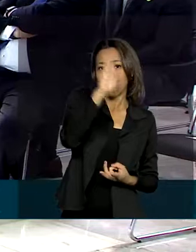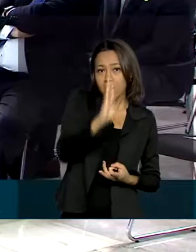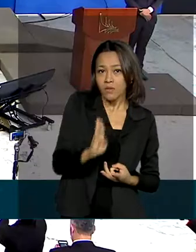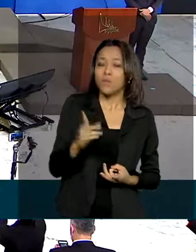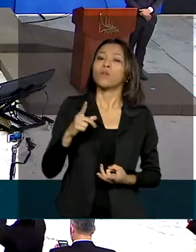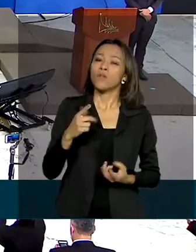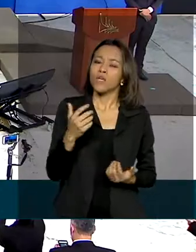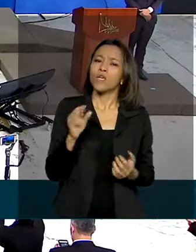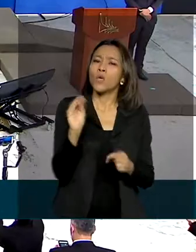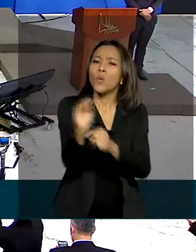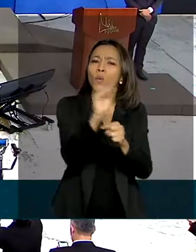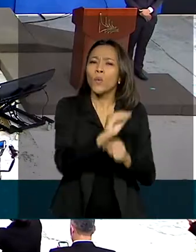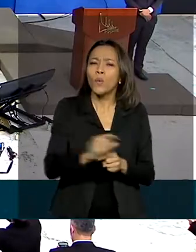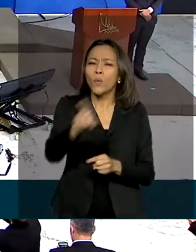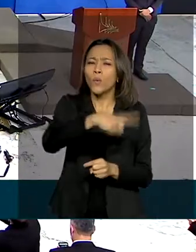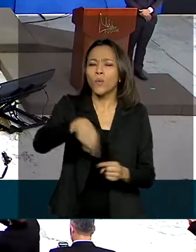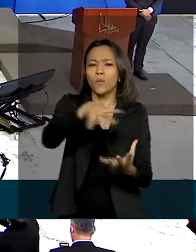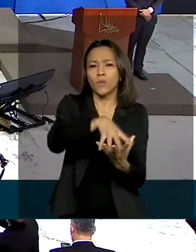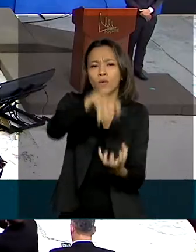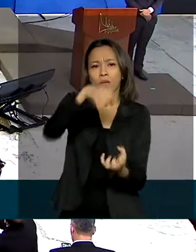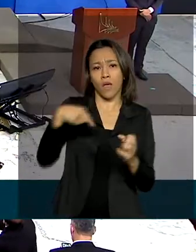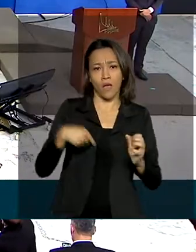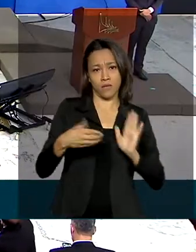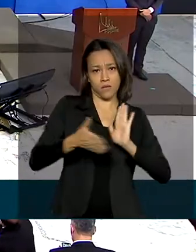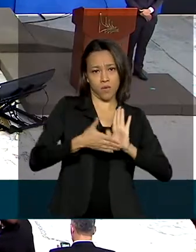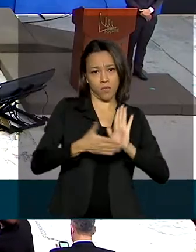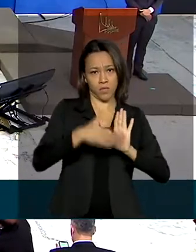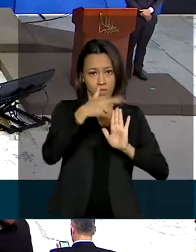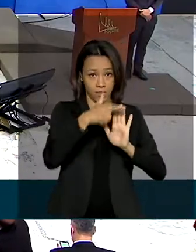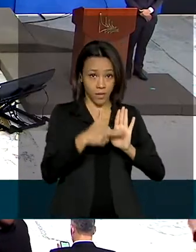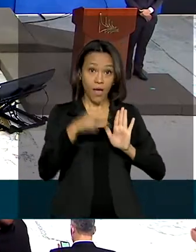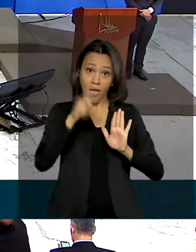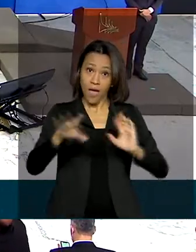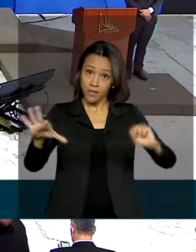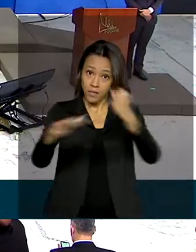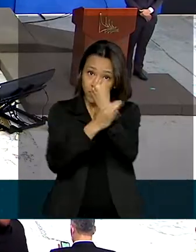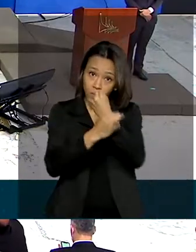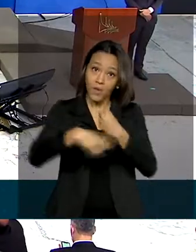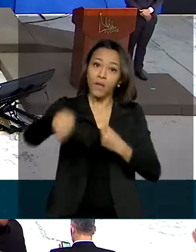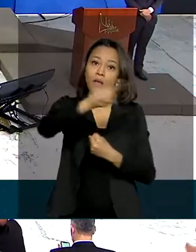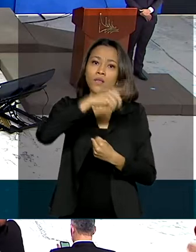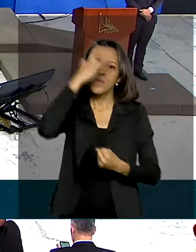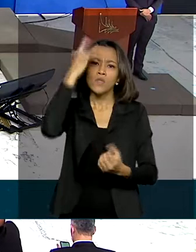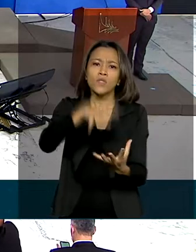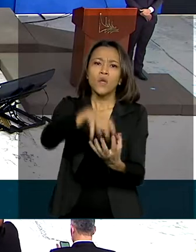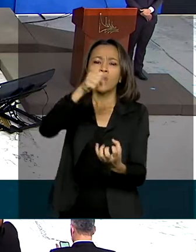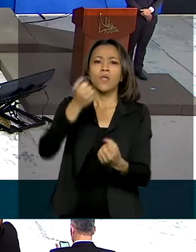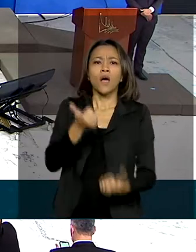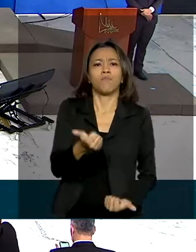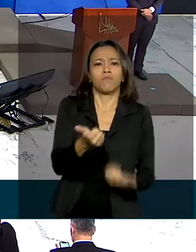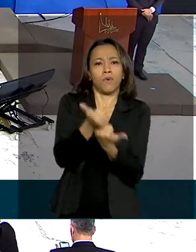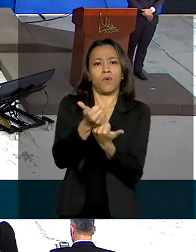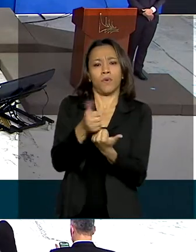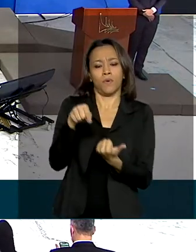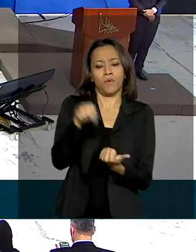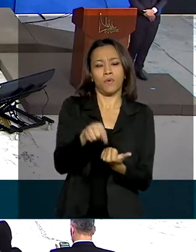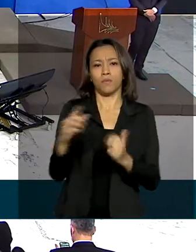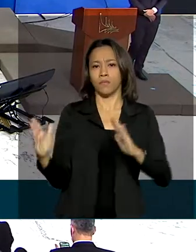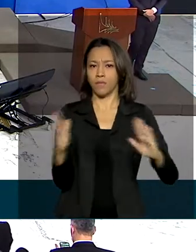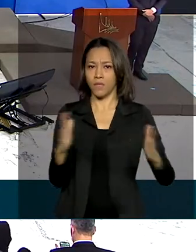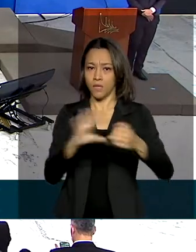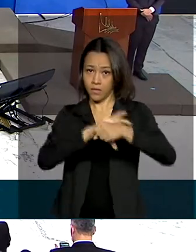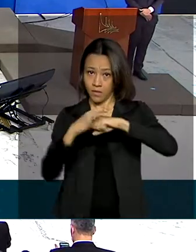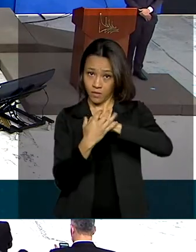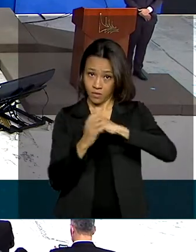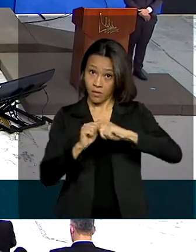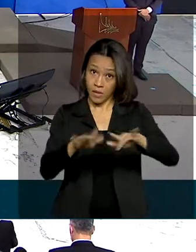com idade mais avançada. A medida é para garantir aos mais velhos assistência durante a pandemia. E para evitar golpes